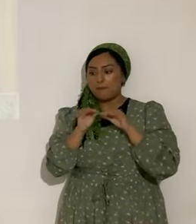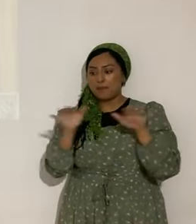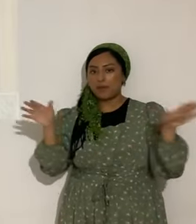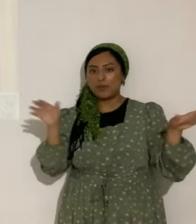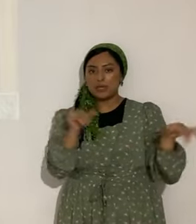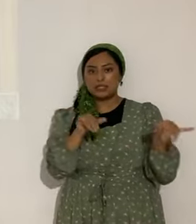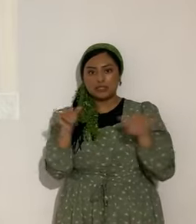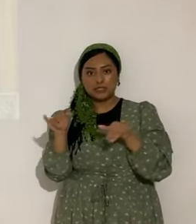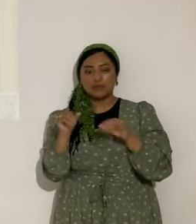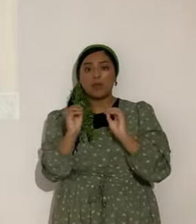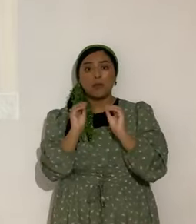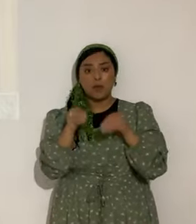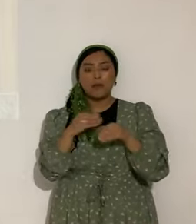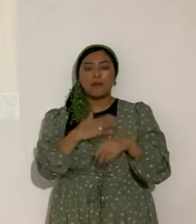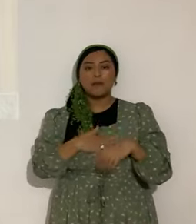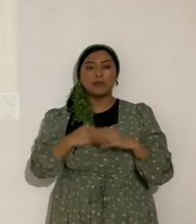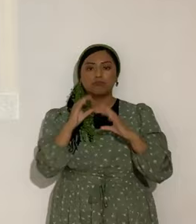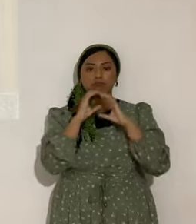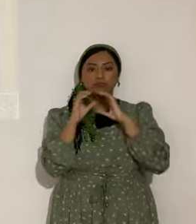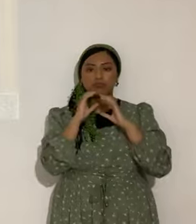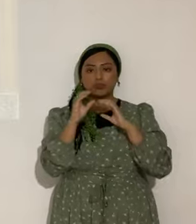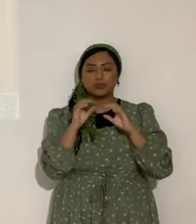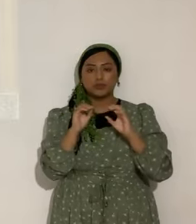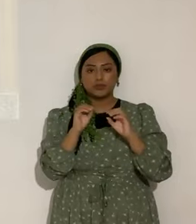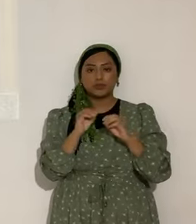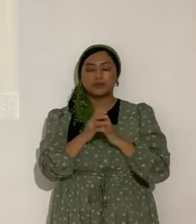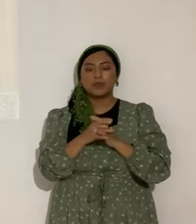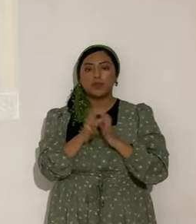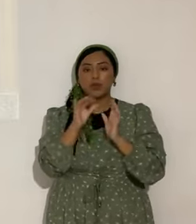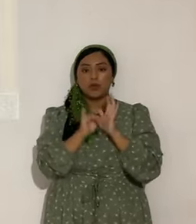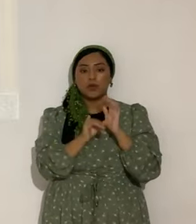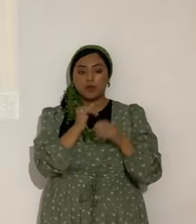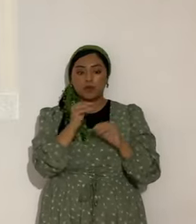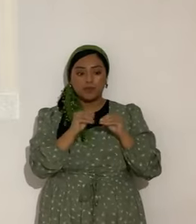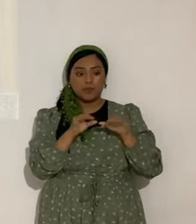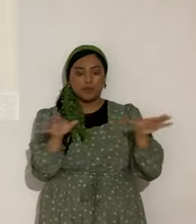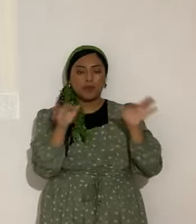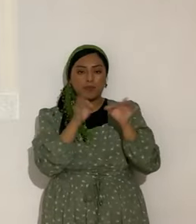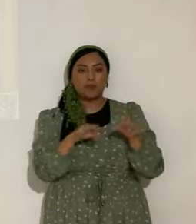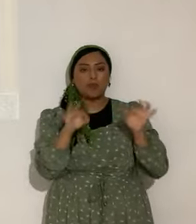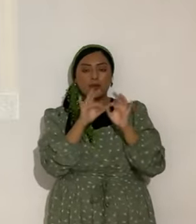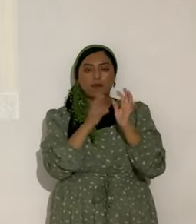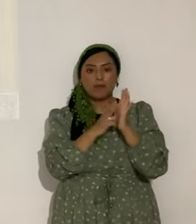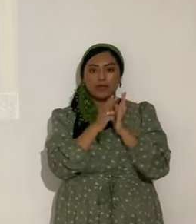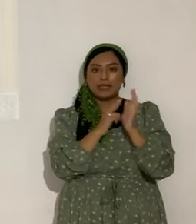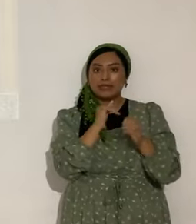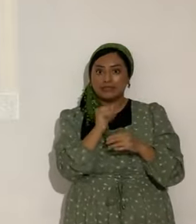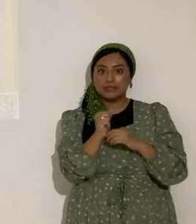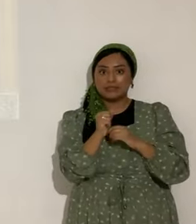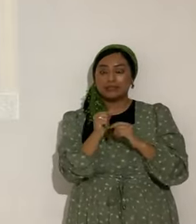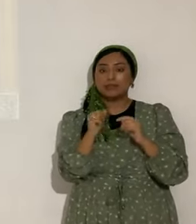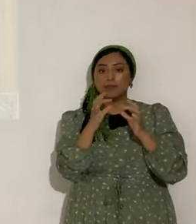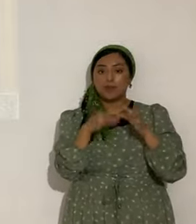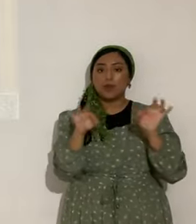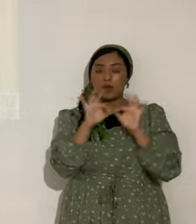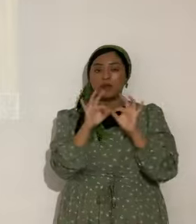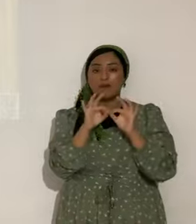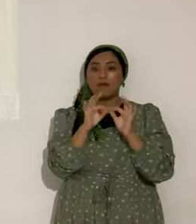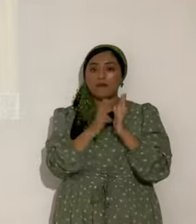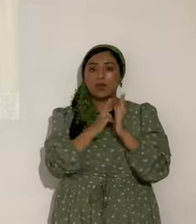hace sus comentarios, hermanos. YouTube lo recomienda como un video importante. Y lo es porque es de la palabra del Eterno. Yo no monetizo